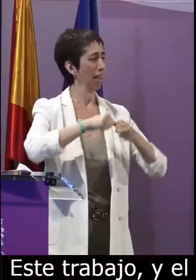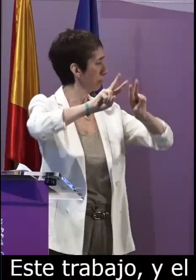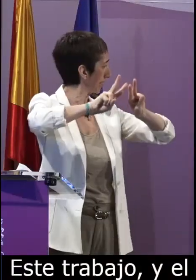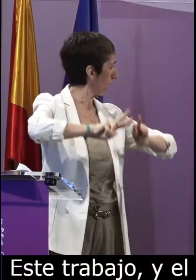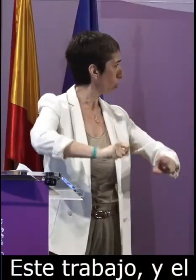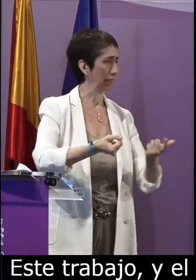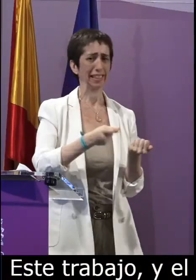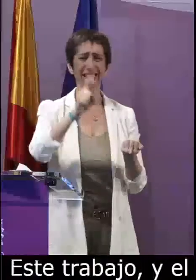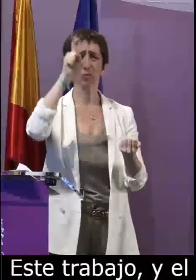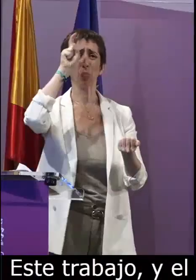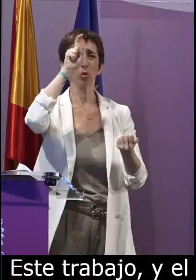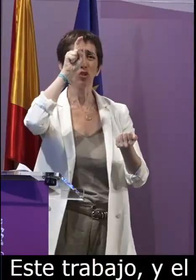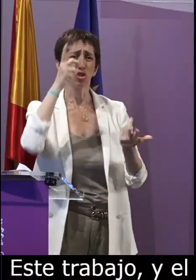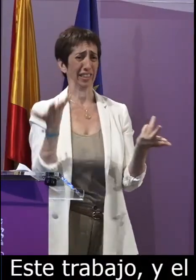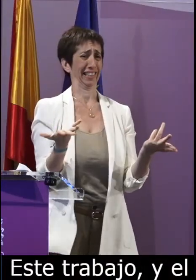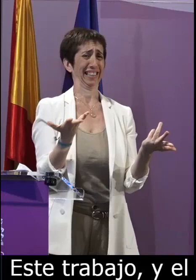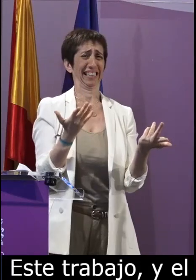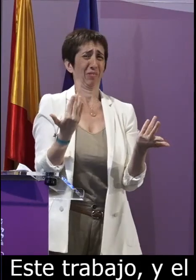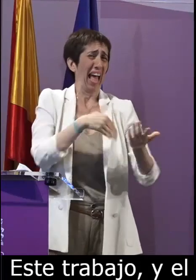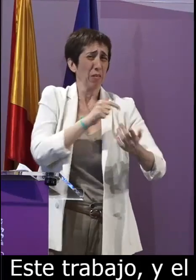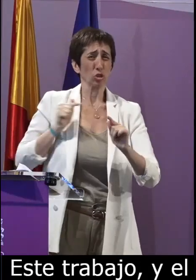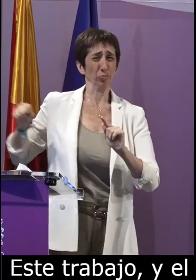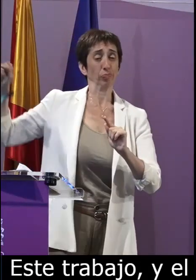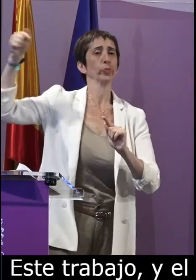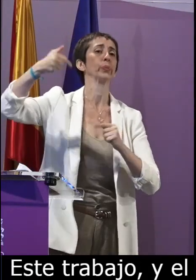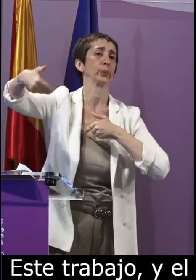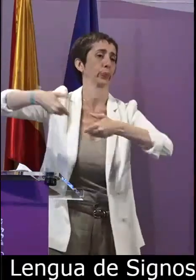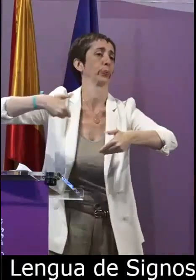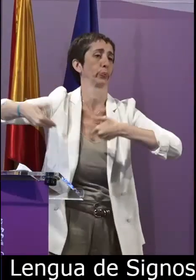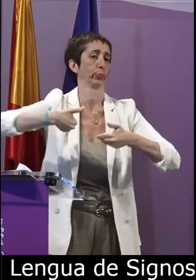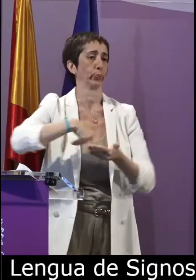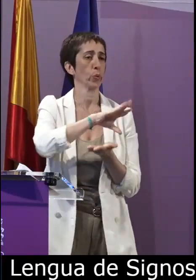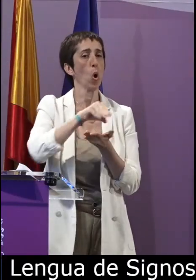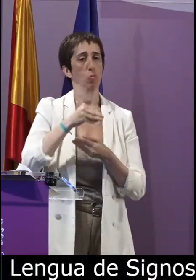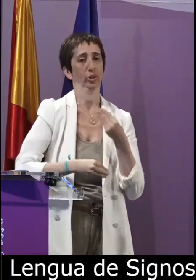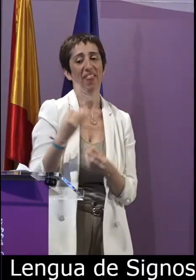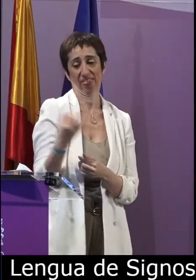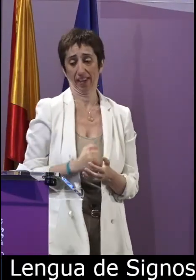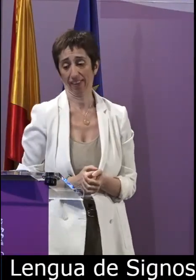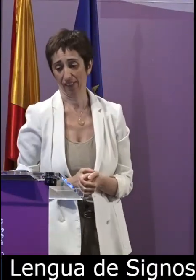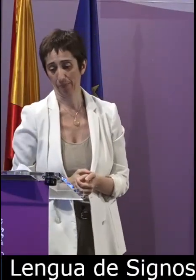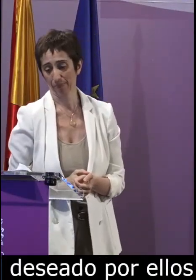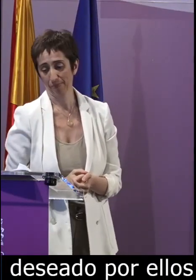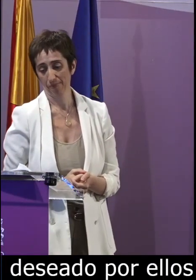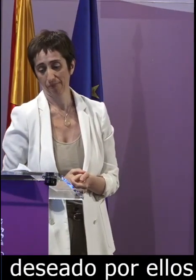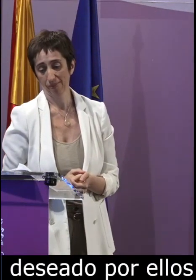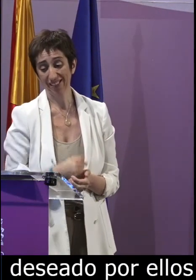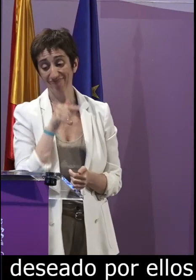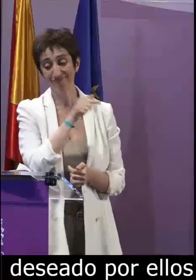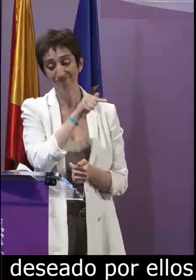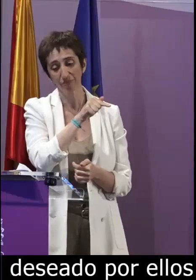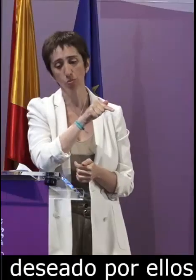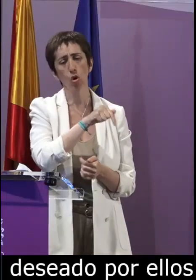personas usuarias de la lengua de signos pero también por investigadores profesorado académicos largamente demandado